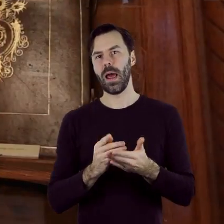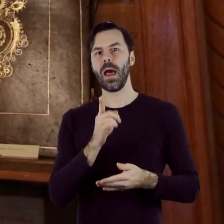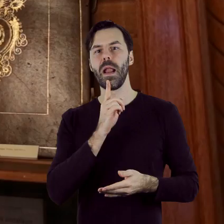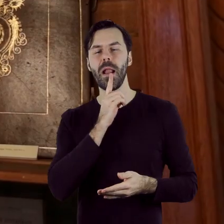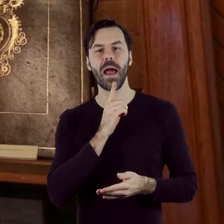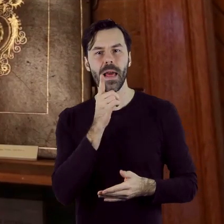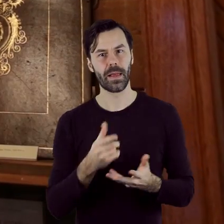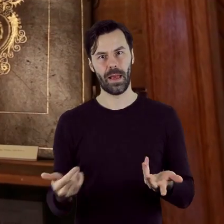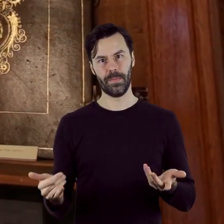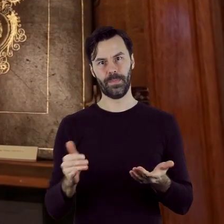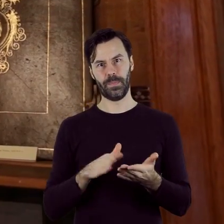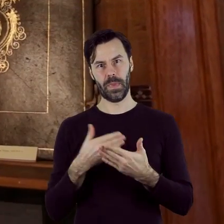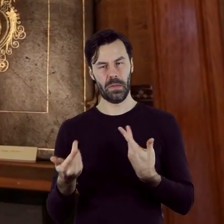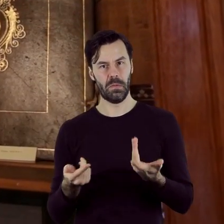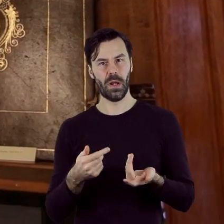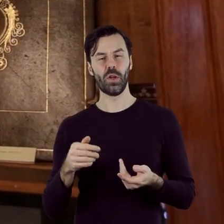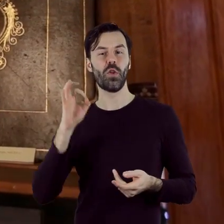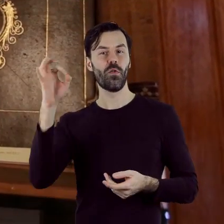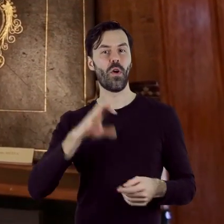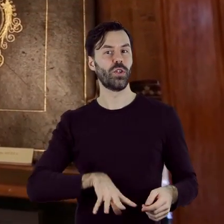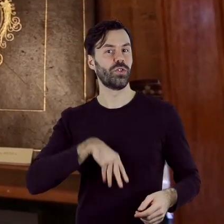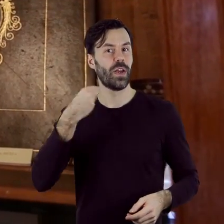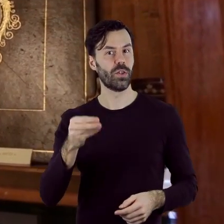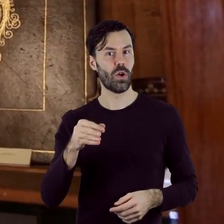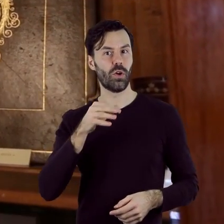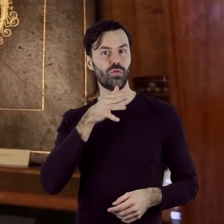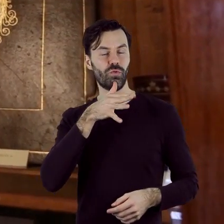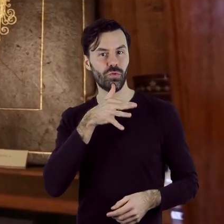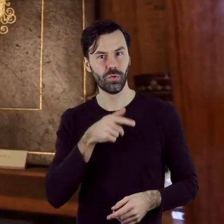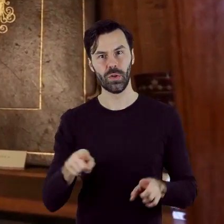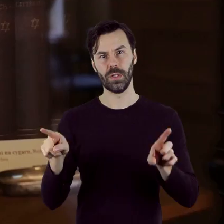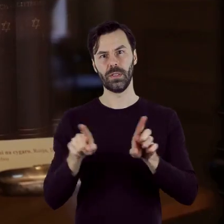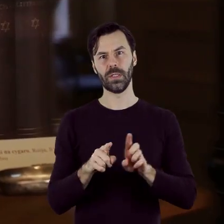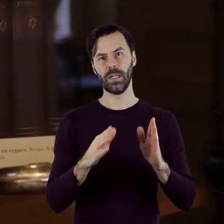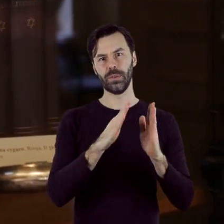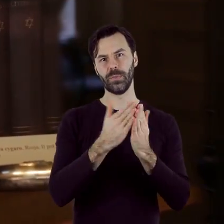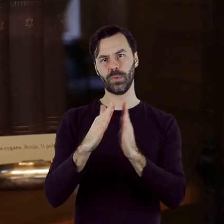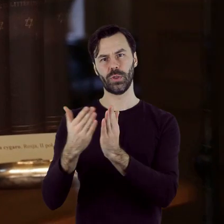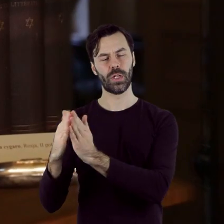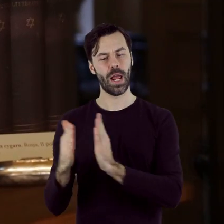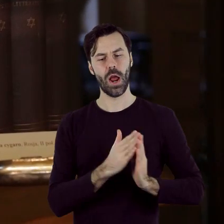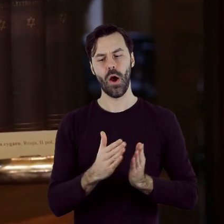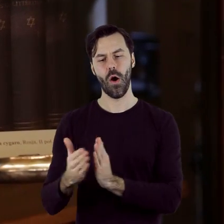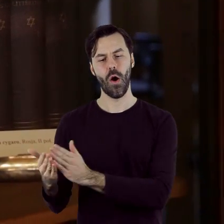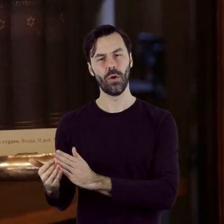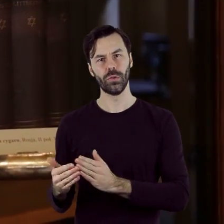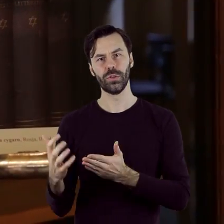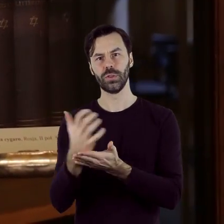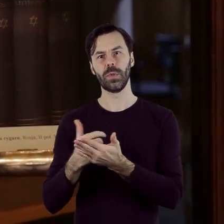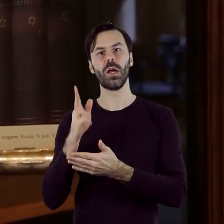przedmioty używane podczas żydowskich świąt oraz fragmenty hebrajskojęzycznego księgozbioru Maurycego Poznańskiego,